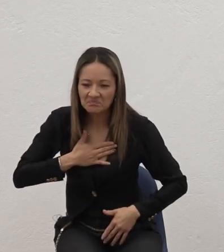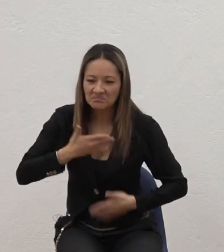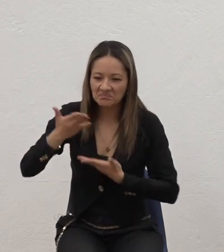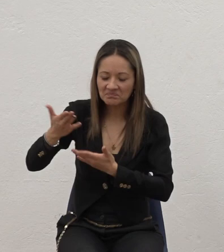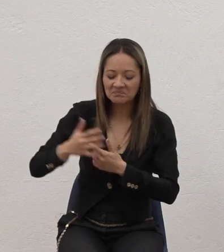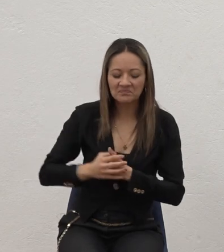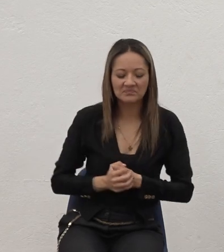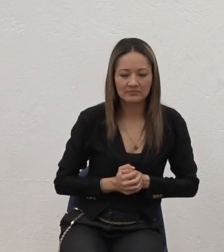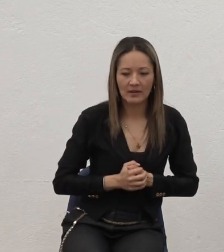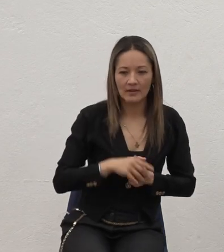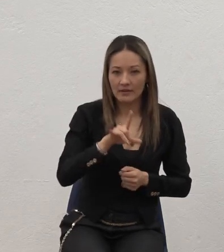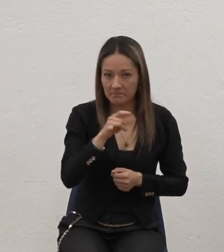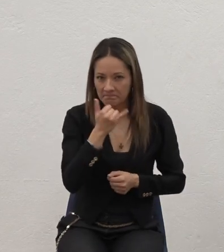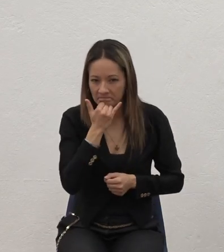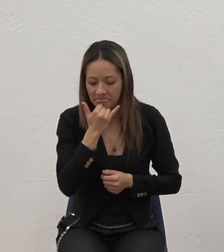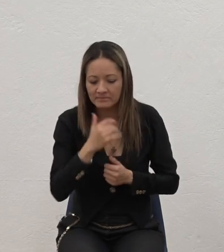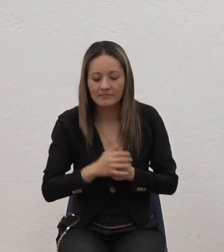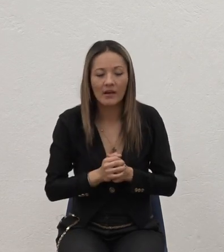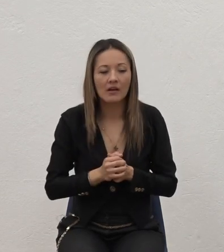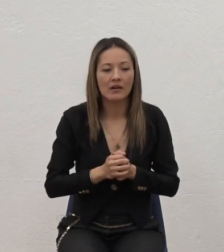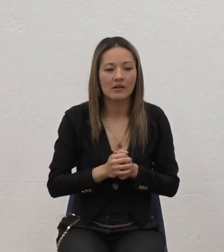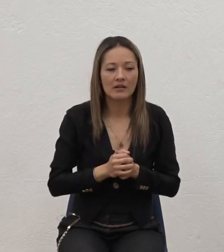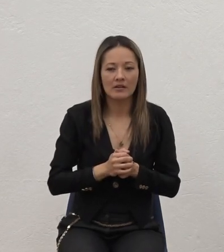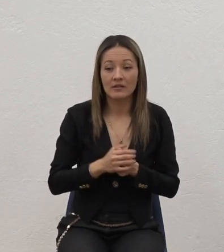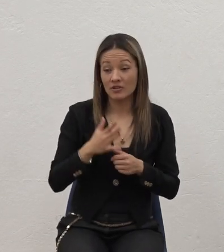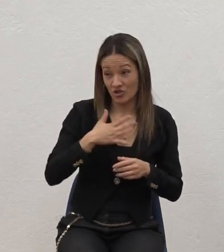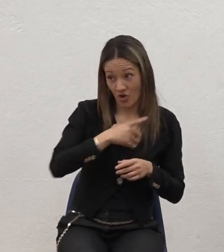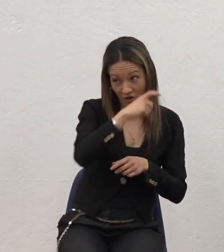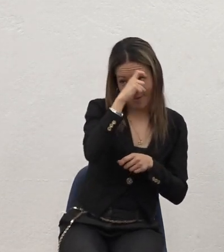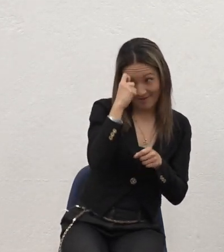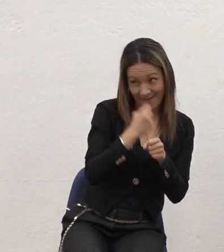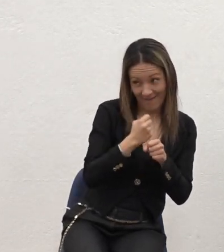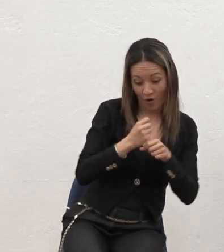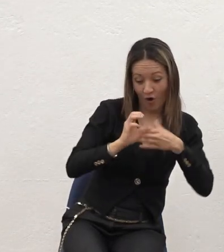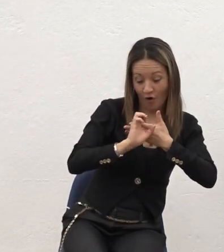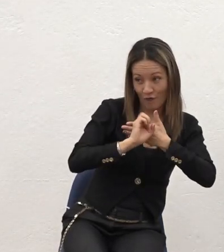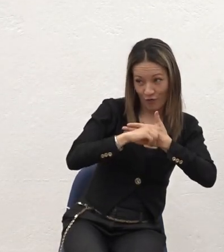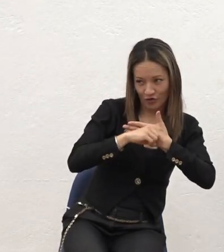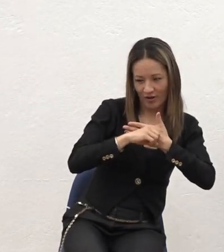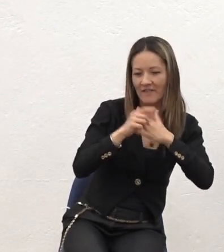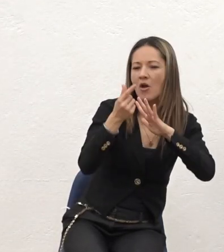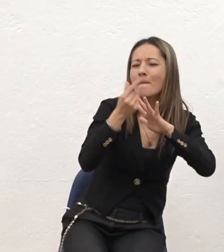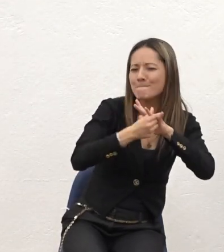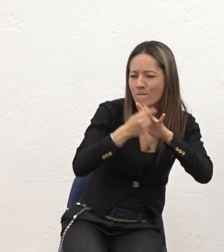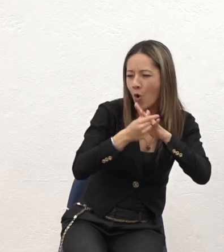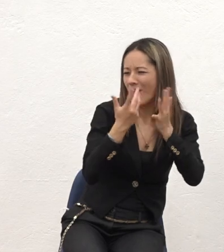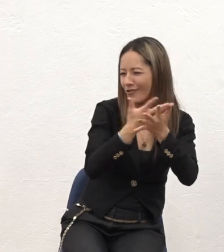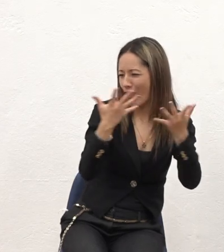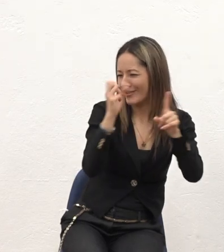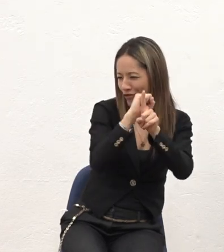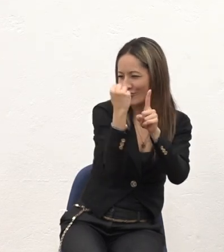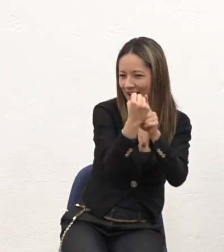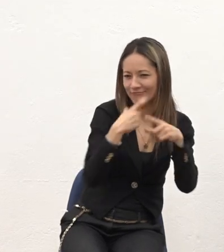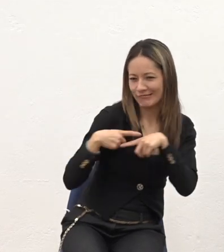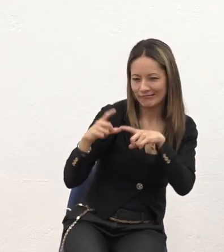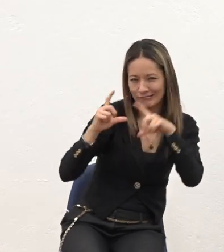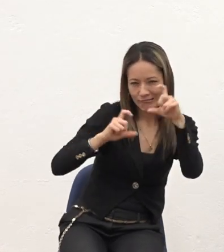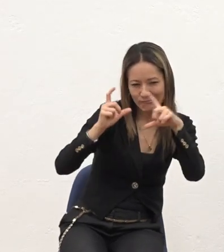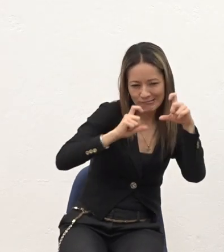Entonces Como les menciono Mi trabajo es fotógrafo Yo trabajo en bodas En eventos sociales Y Pues es más que todo Los